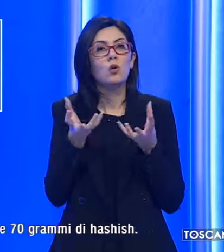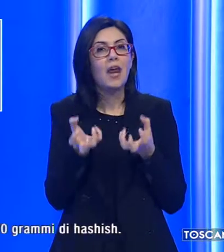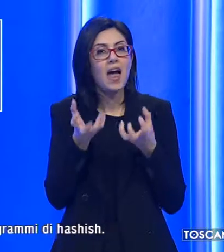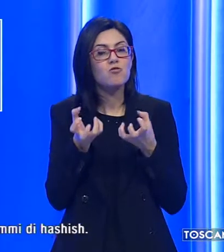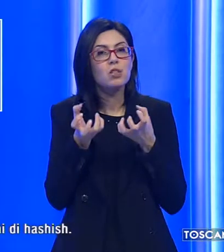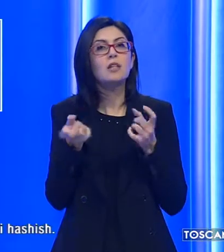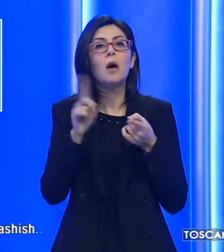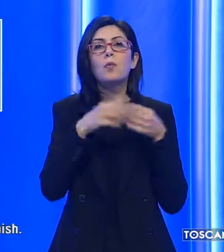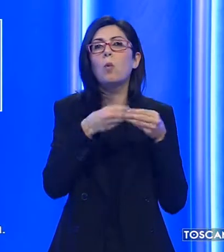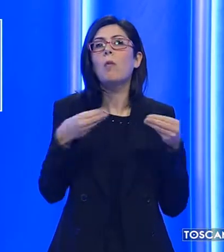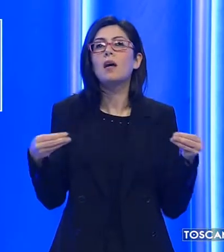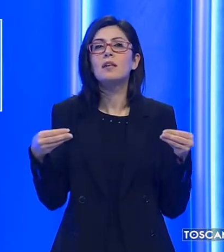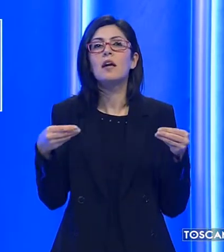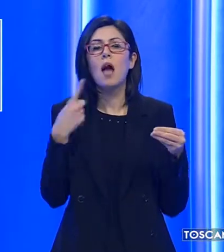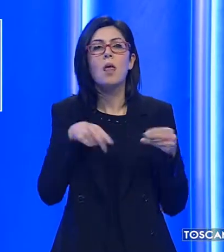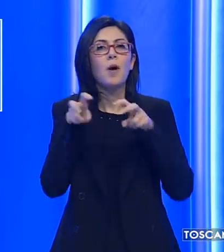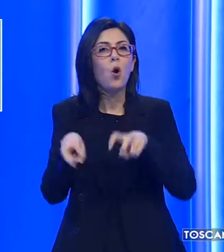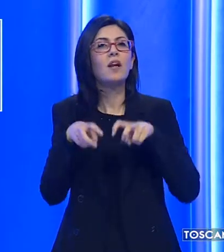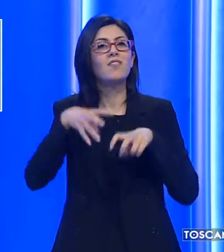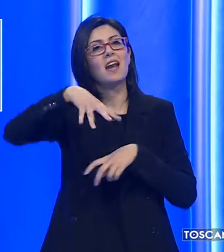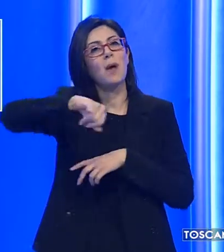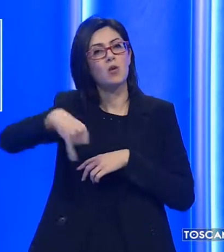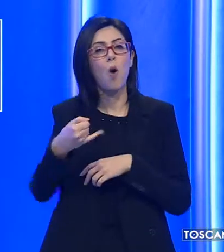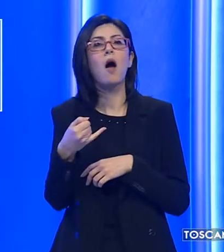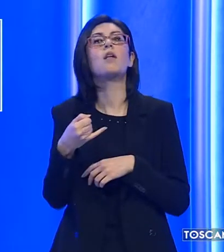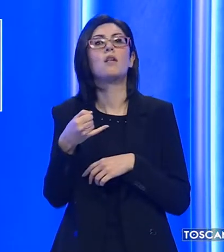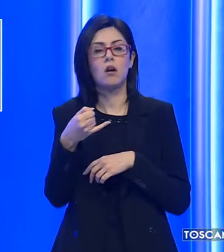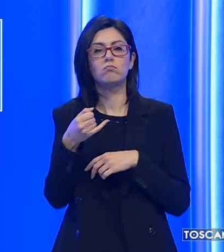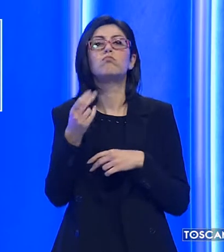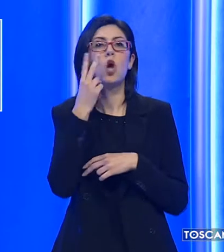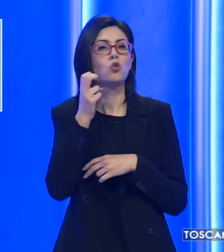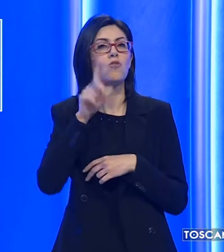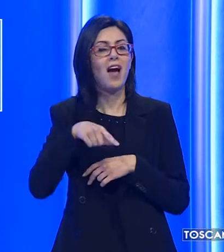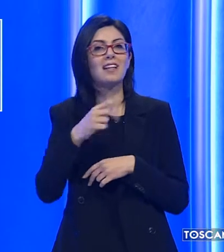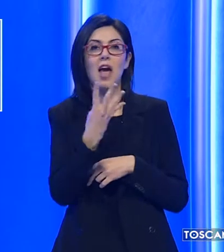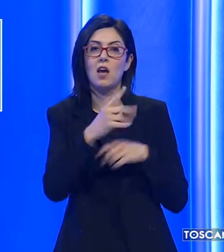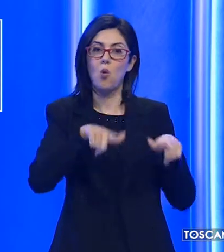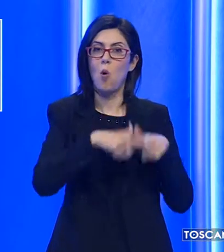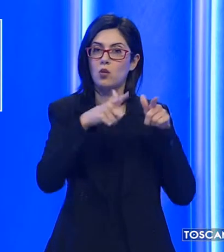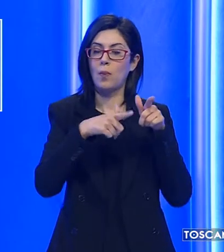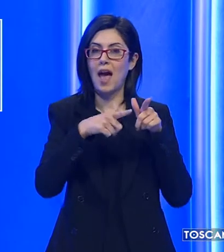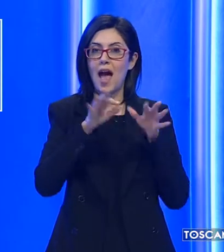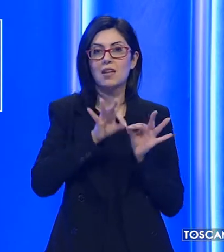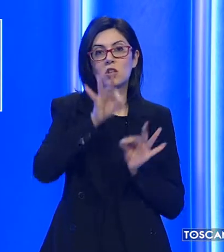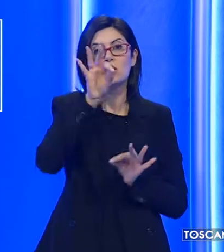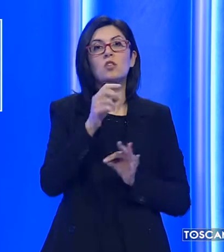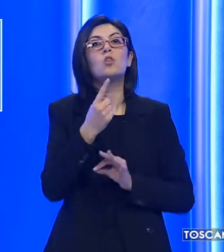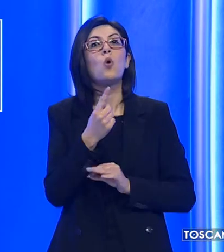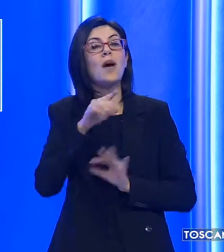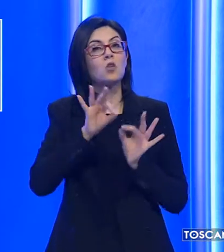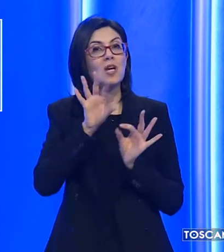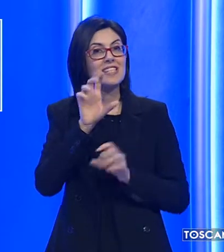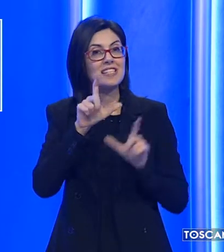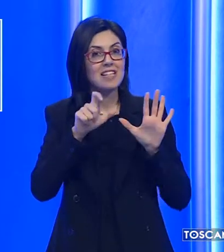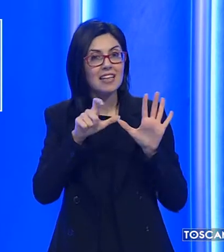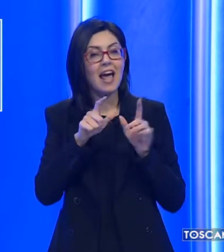e tutto il necessario per coltivare marijuana. Trovate anche quattro piante alte 1,70 metri e 70 grammi